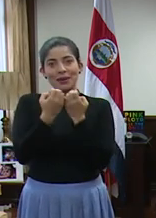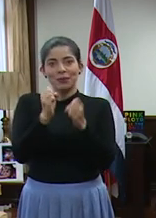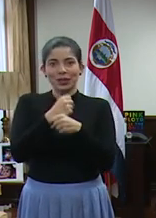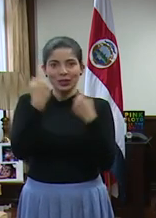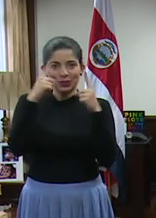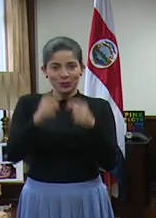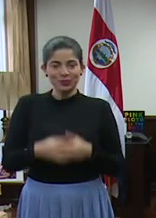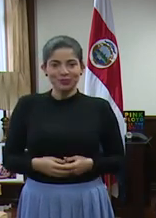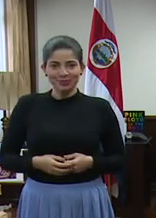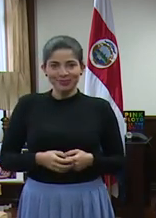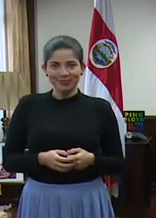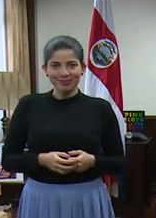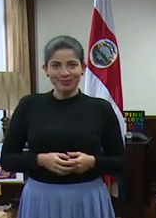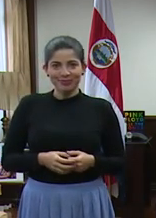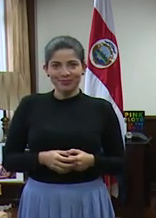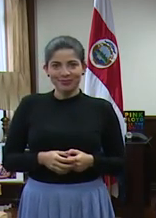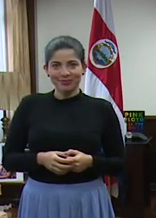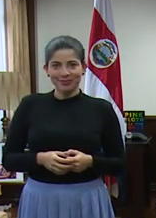posible. Gracias.